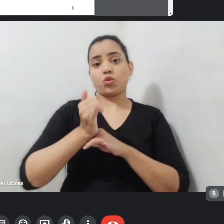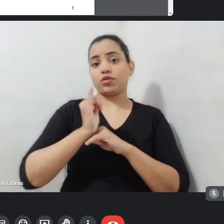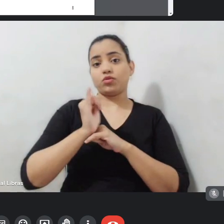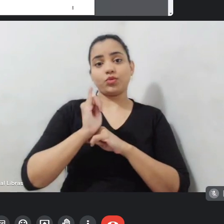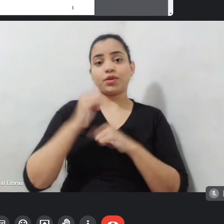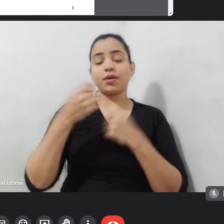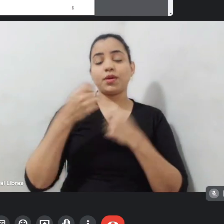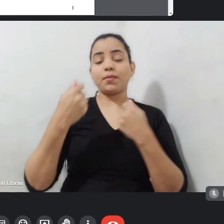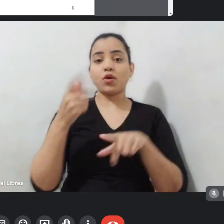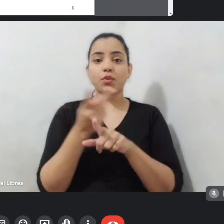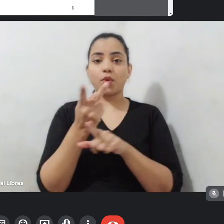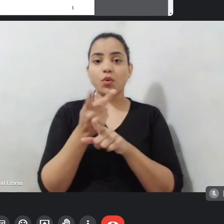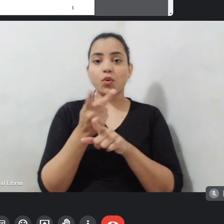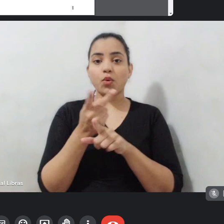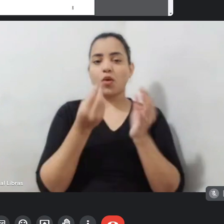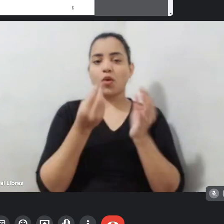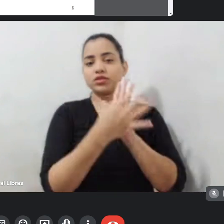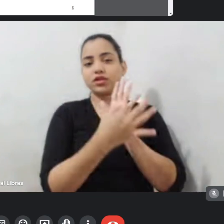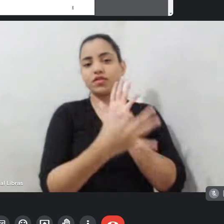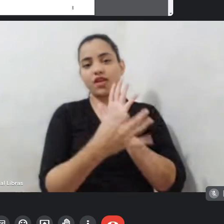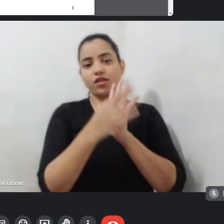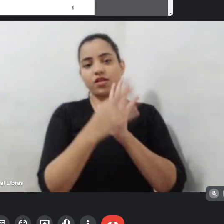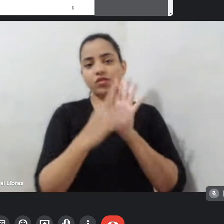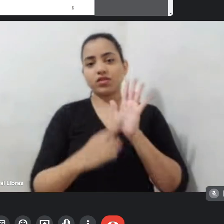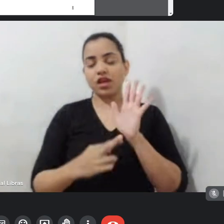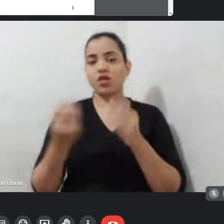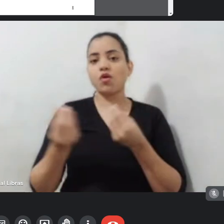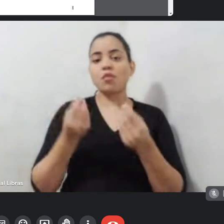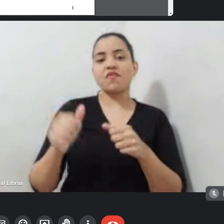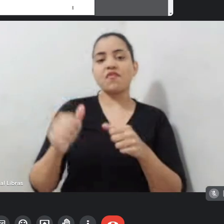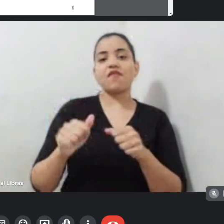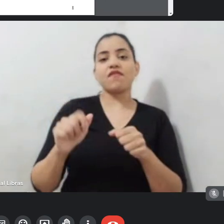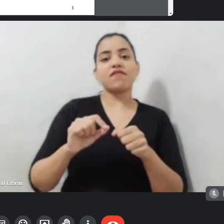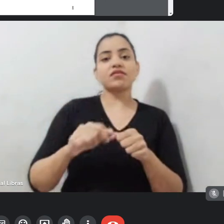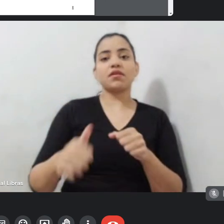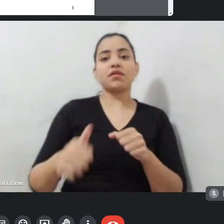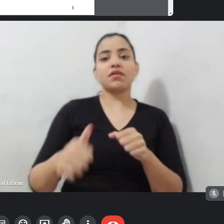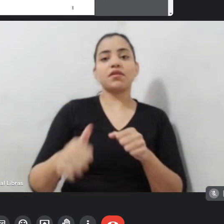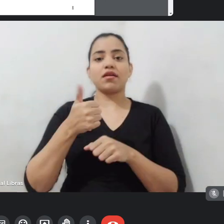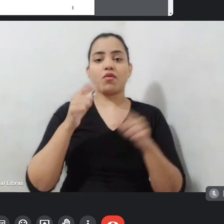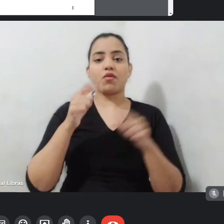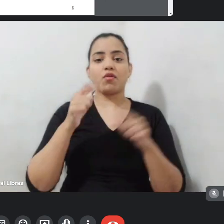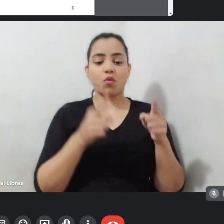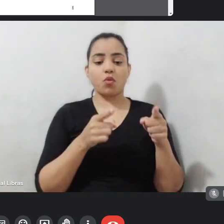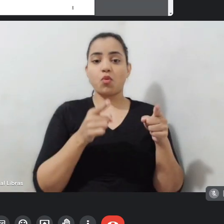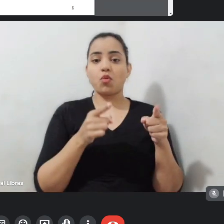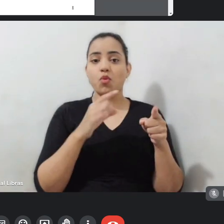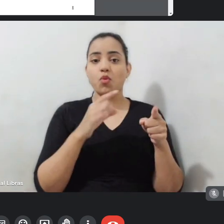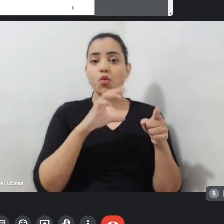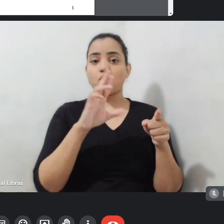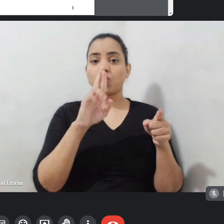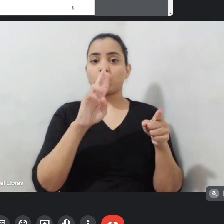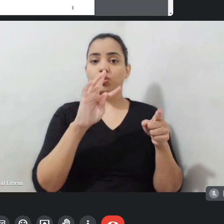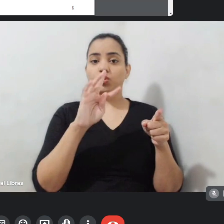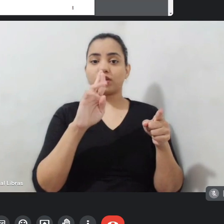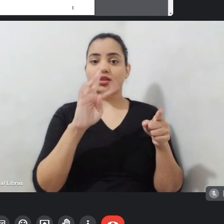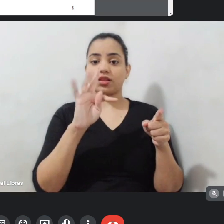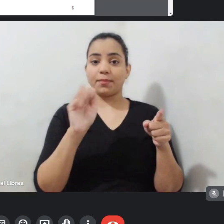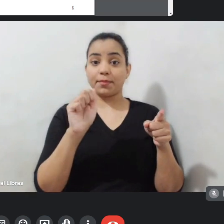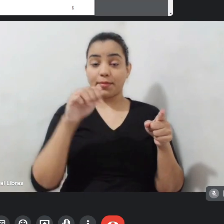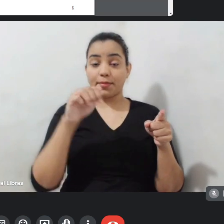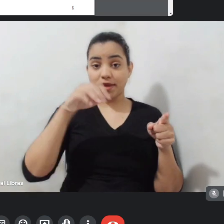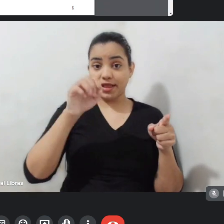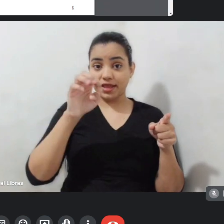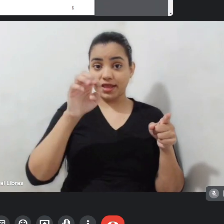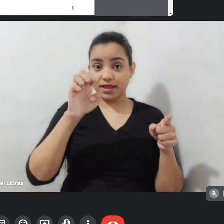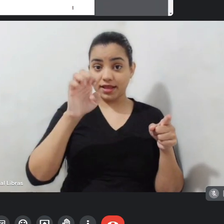como fazer o meu primeiro curso na metade. Mas, várias empresas privadas também estão jogando muitos